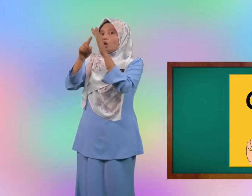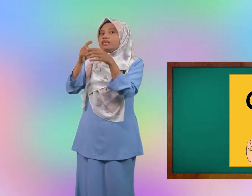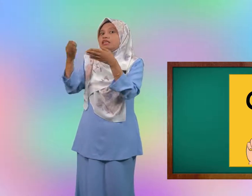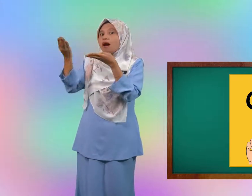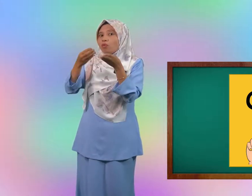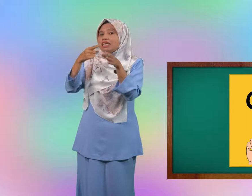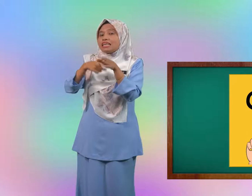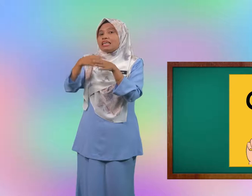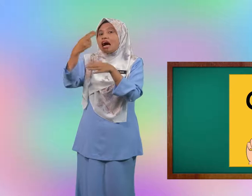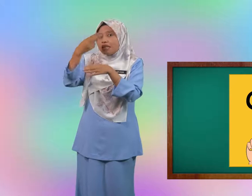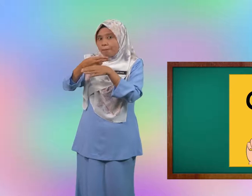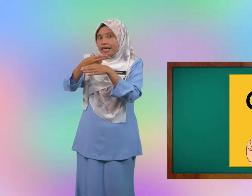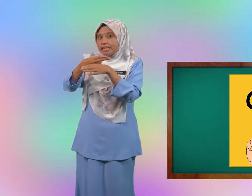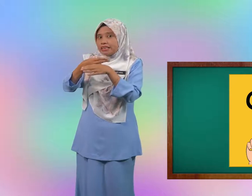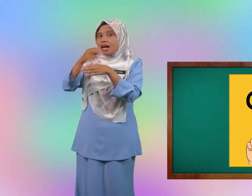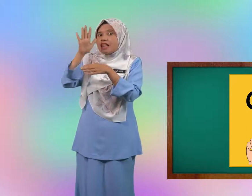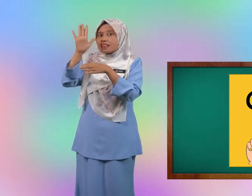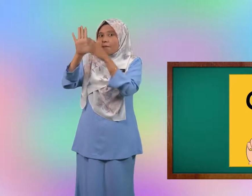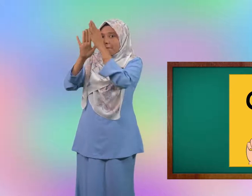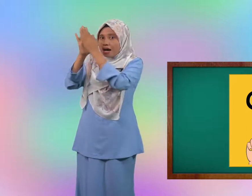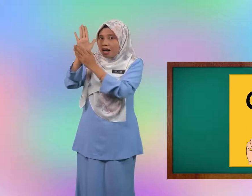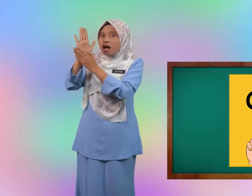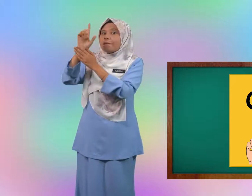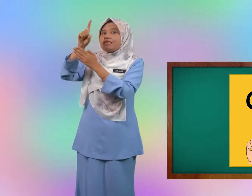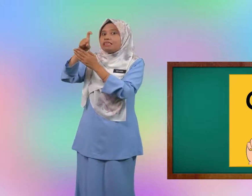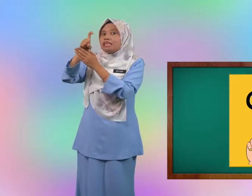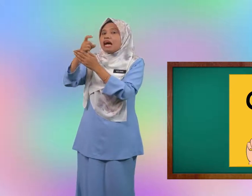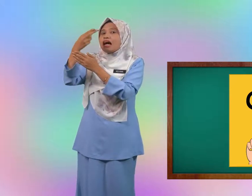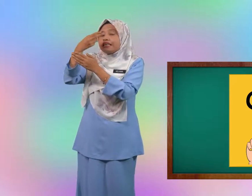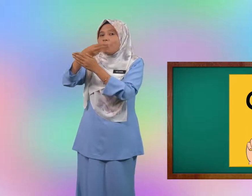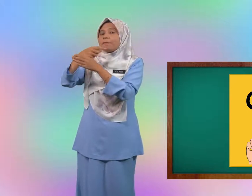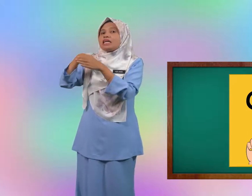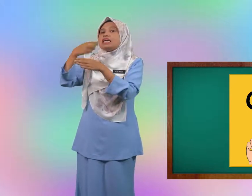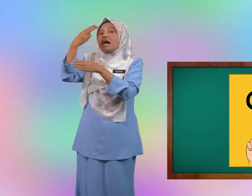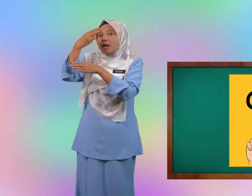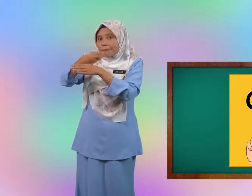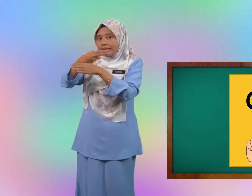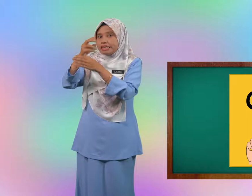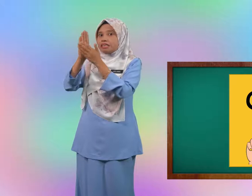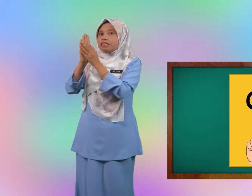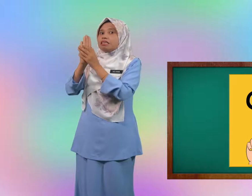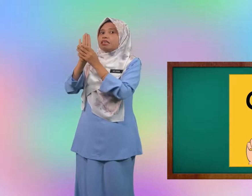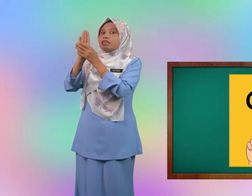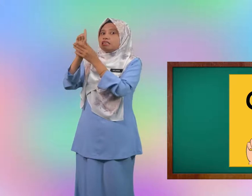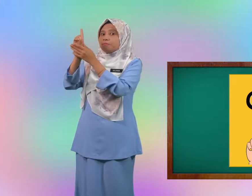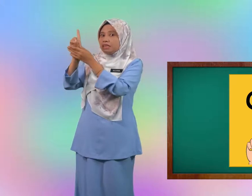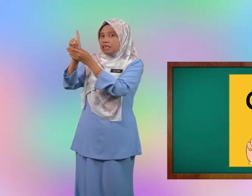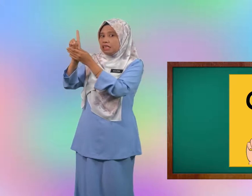dibawa ke hadapan. Tapak mesti hadap ke hadapan. Seperti ini.